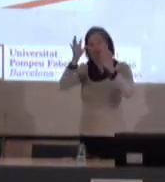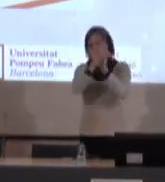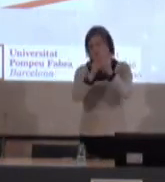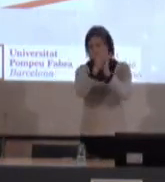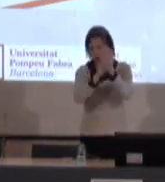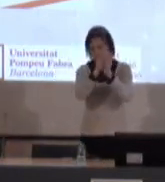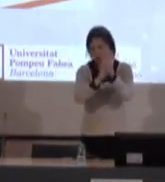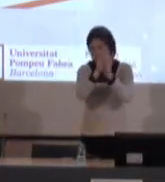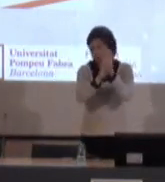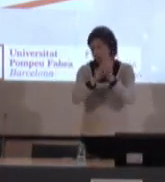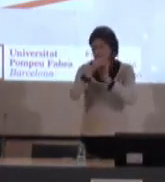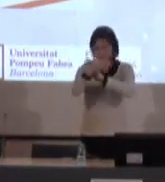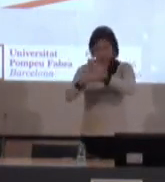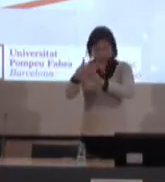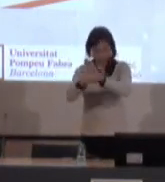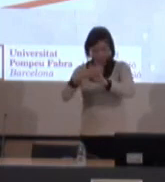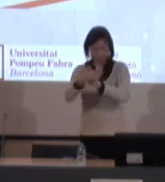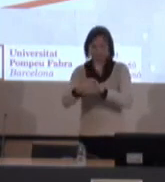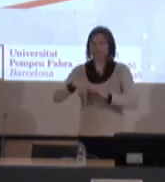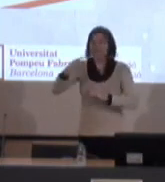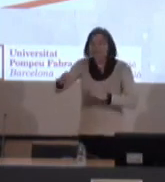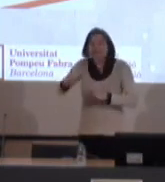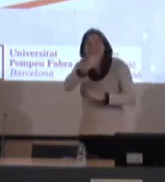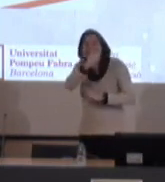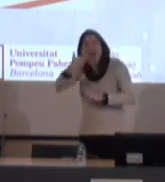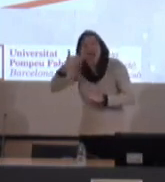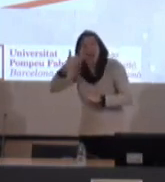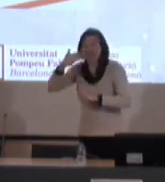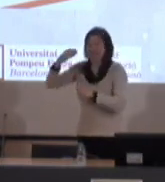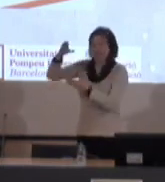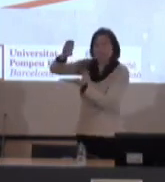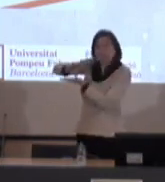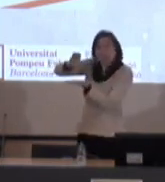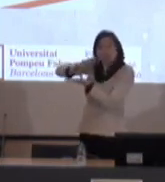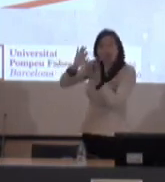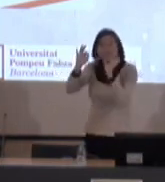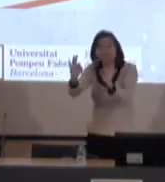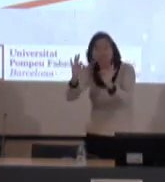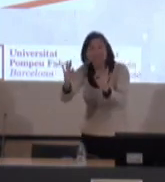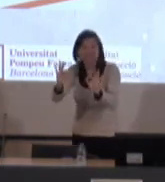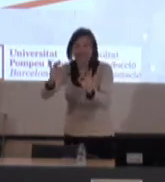Avui ha vingut a parlar especialment del tema de la fonologia de les llengües de signes